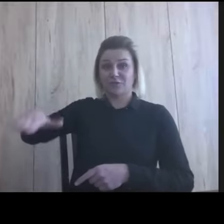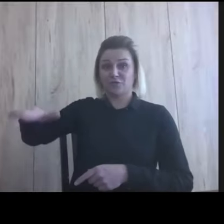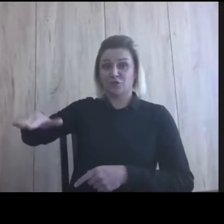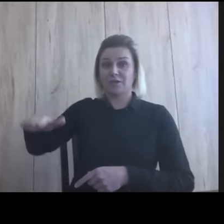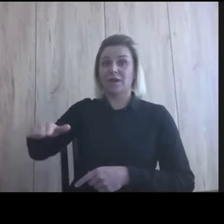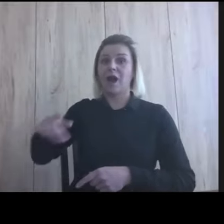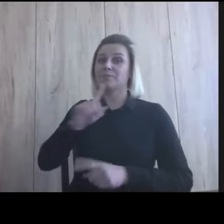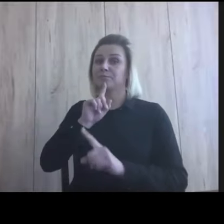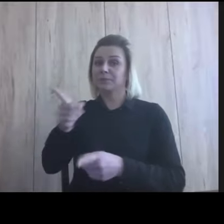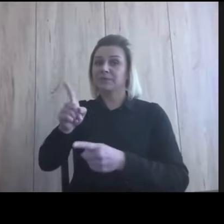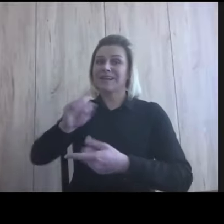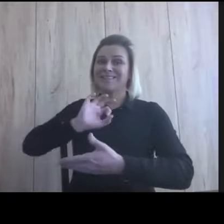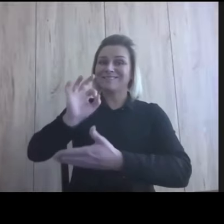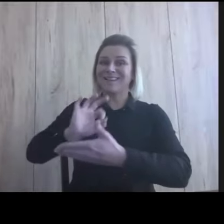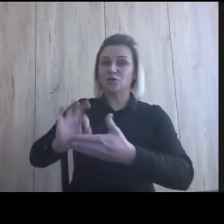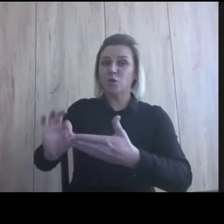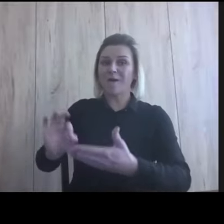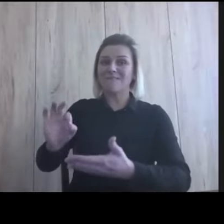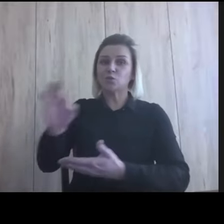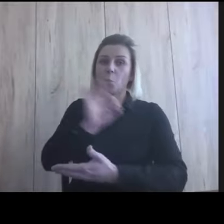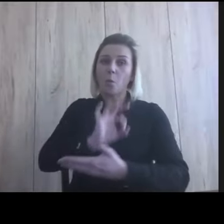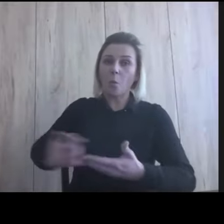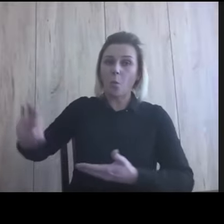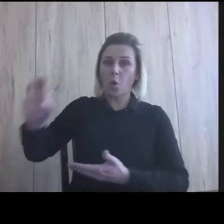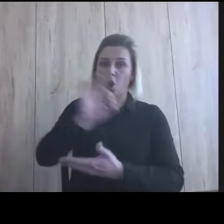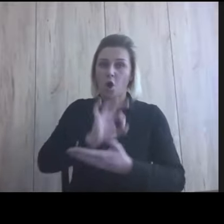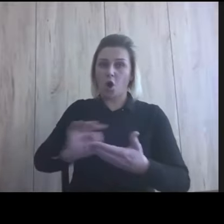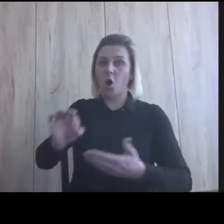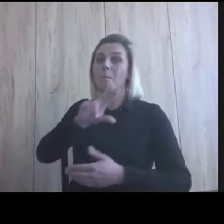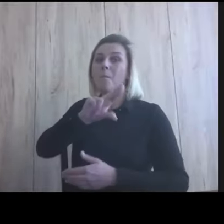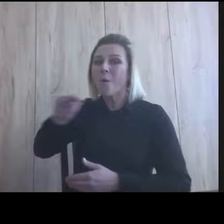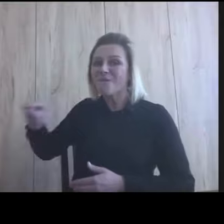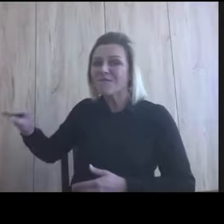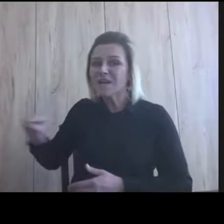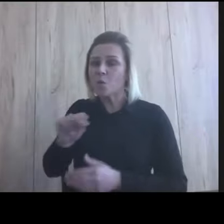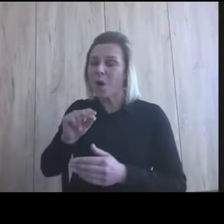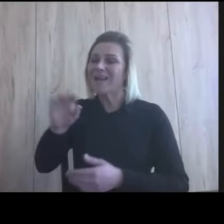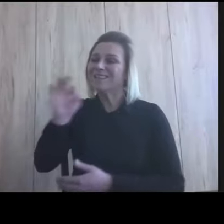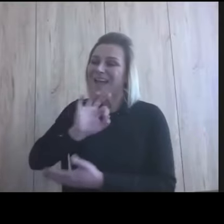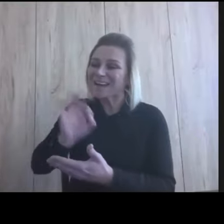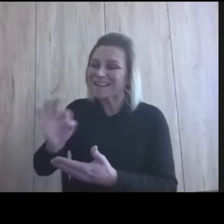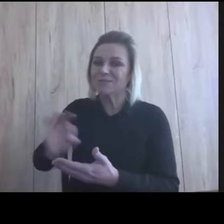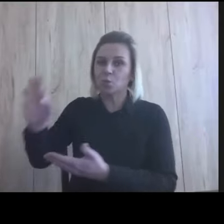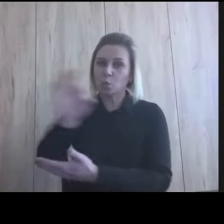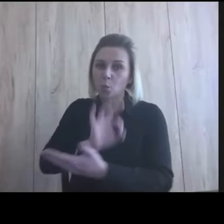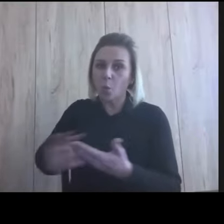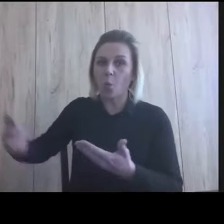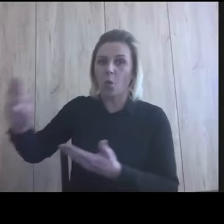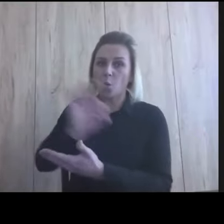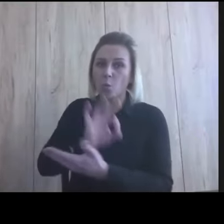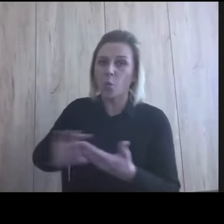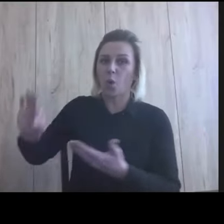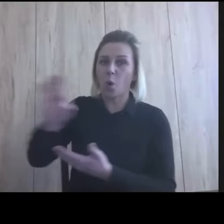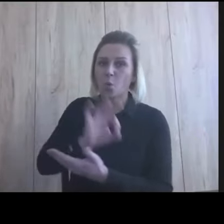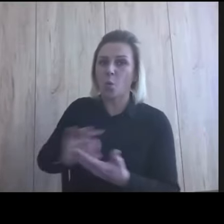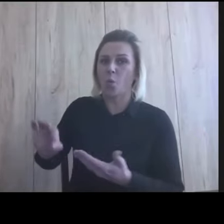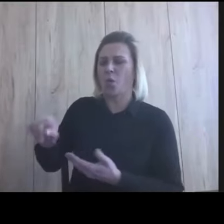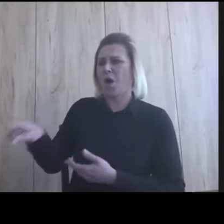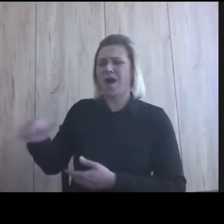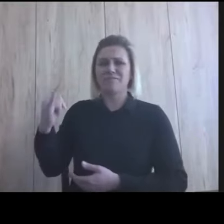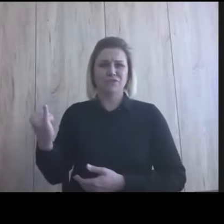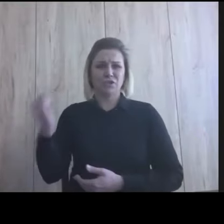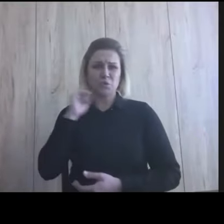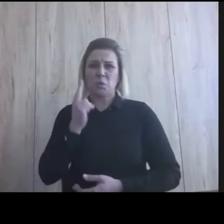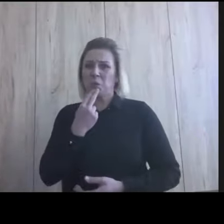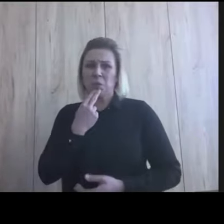narysować kółko. Głuchej dziewczynce mówiła do głuchej dziewczynki narysuj kółko, narysuj kółko. Dziecko nie narysowało tego kółka,